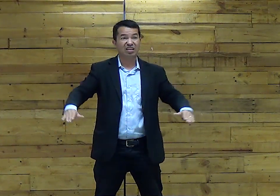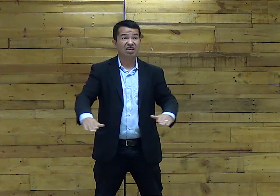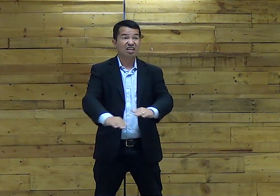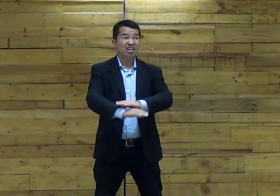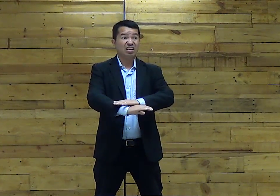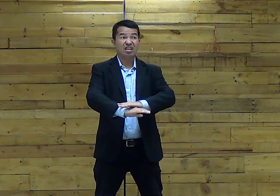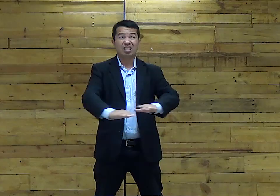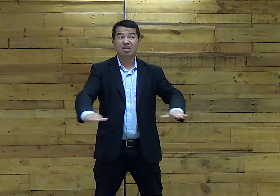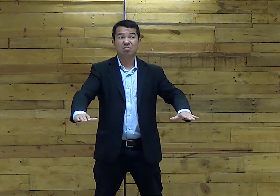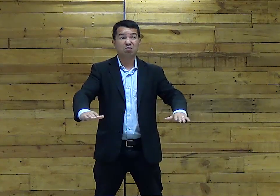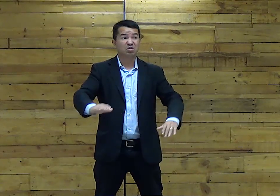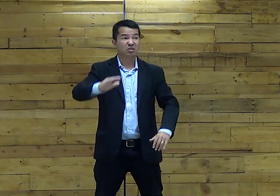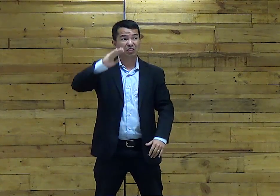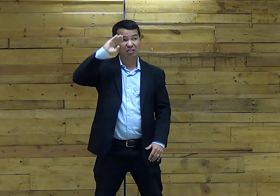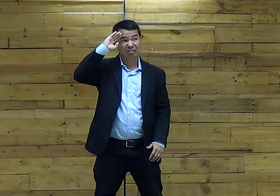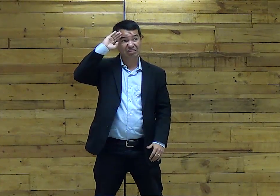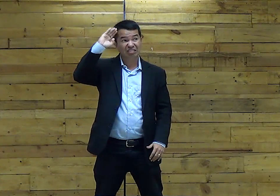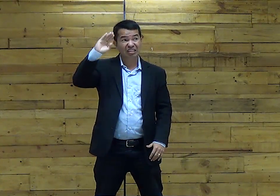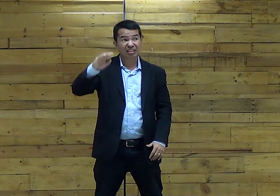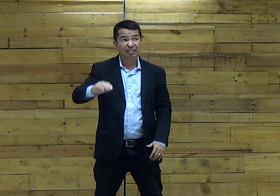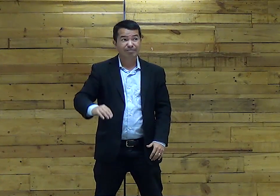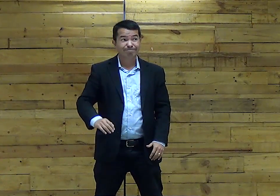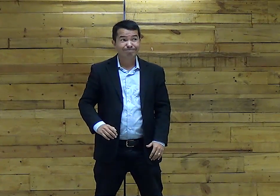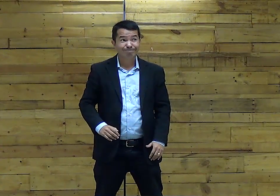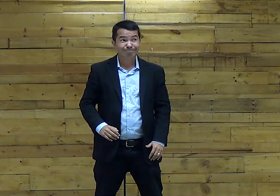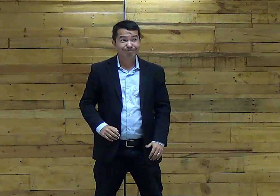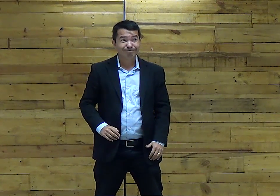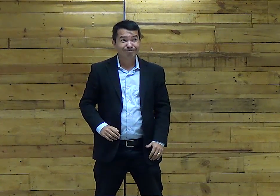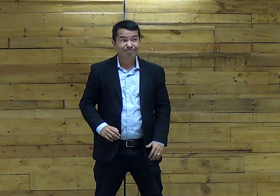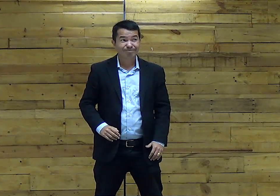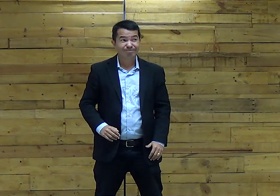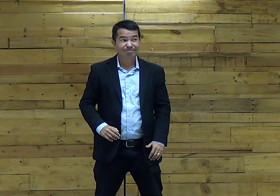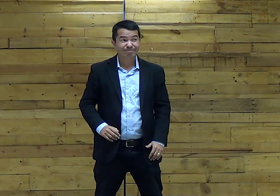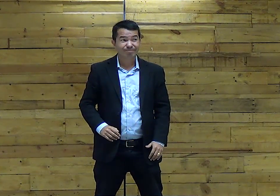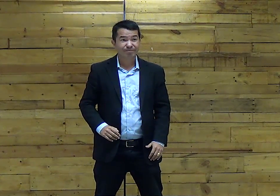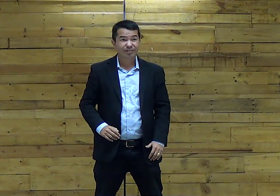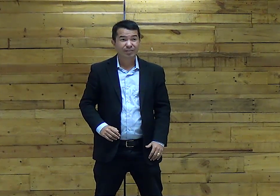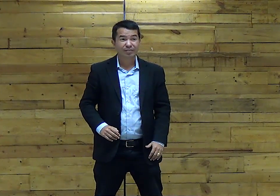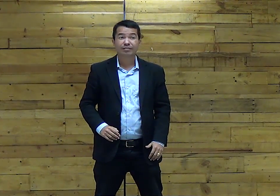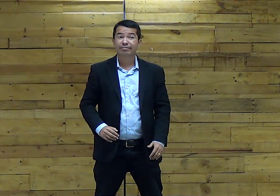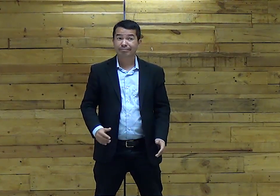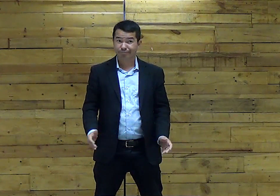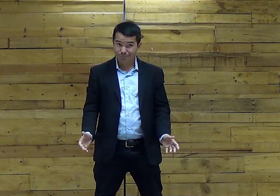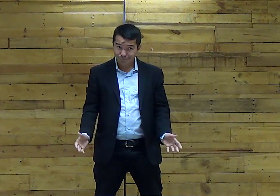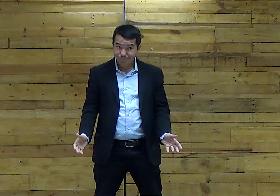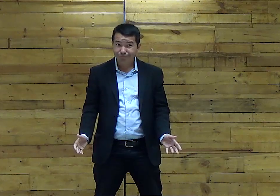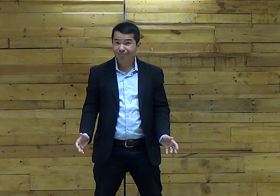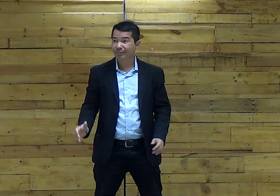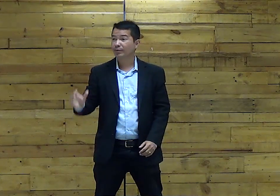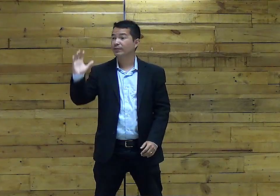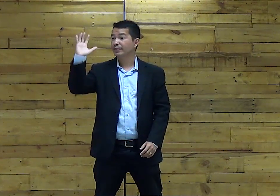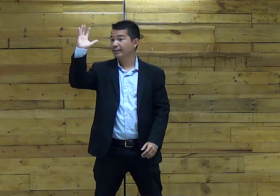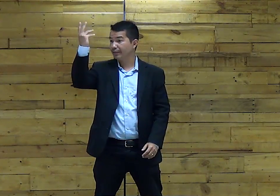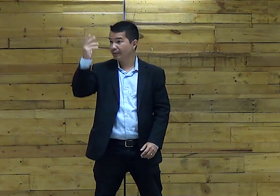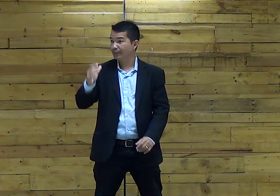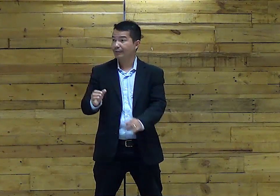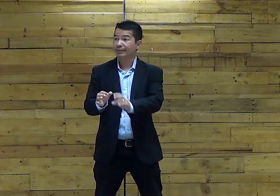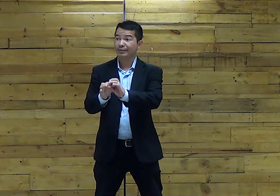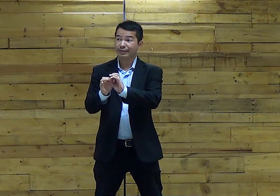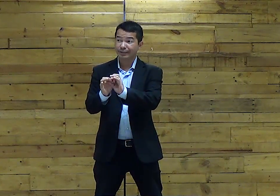fecham Quando o povo de Israel Acaba de passar Se fecham E os soldados São destruídos O